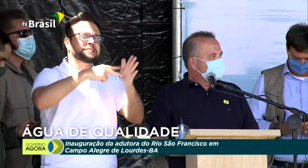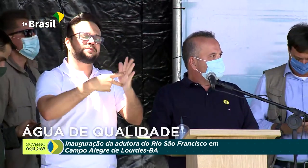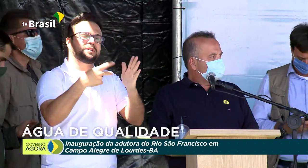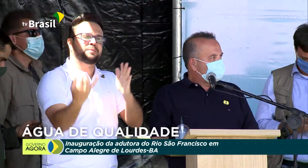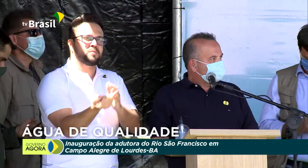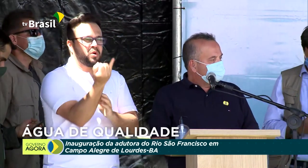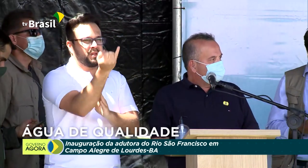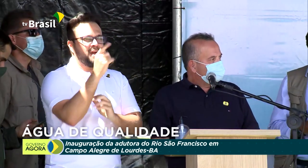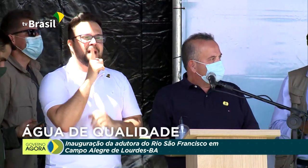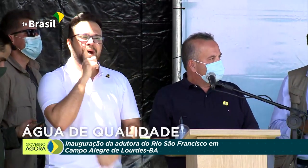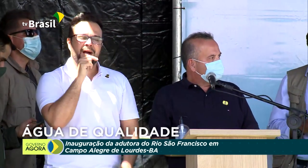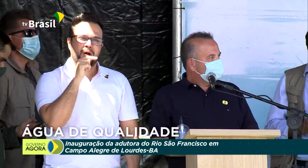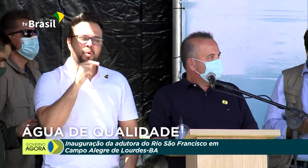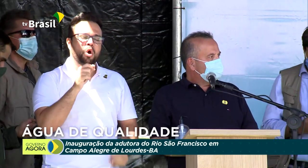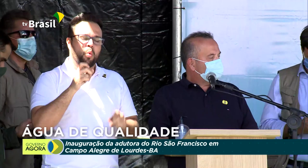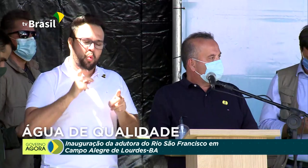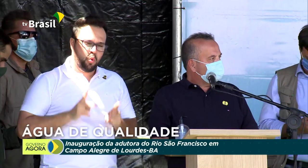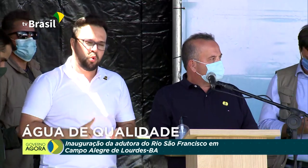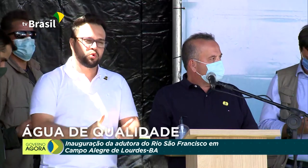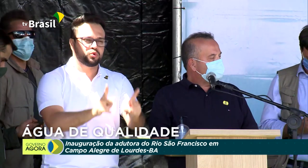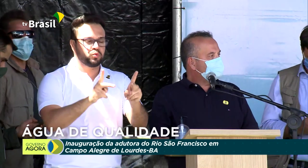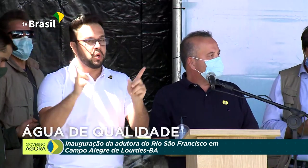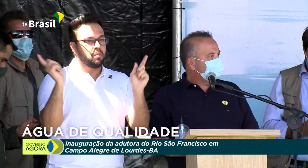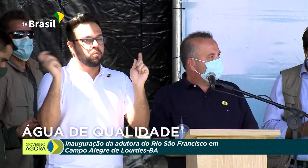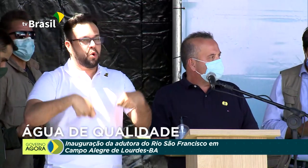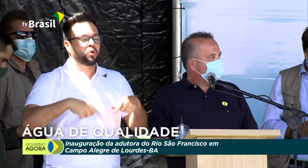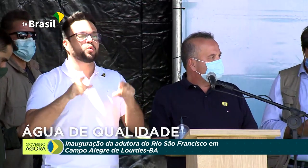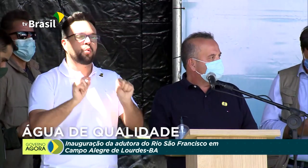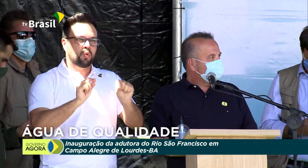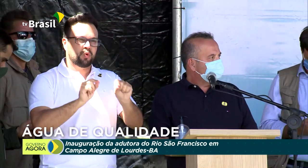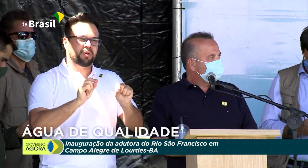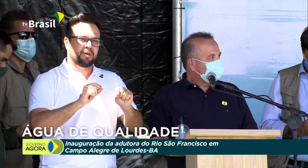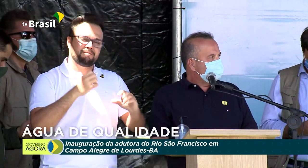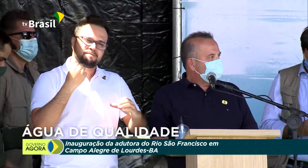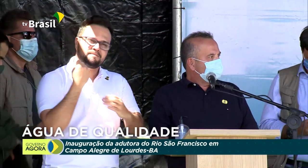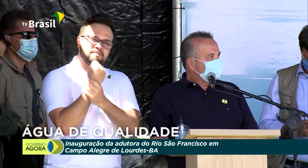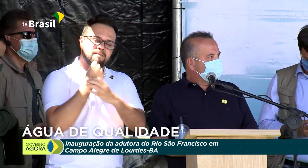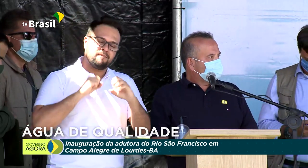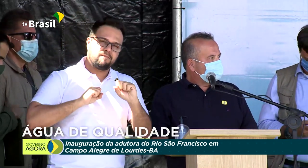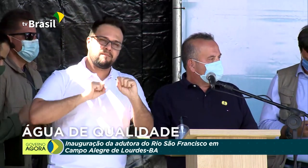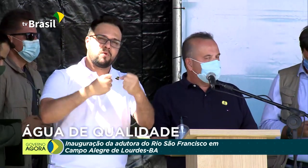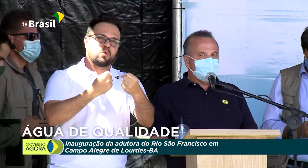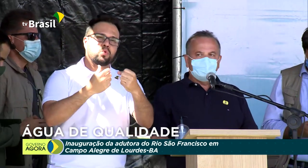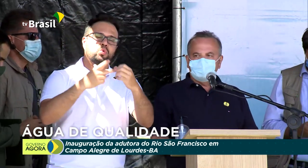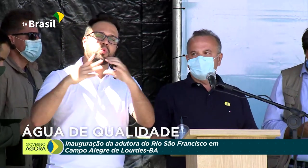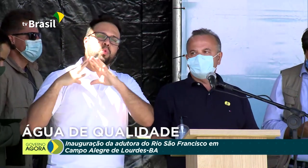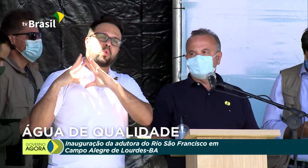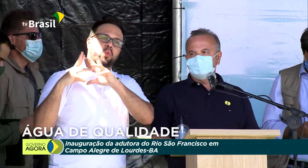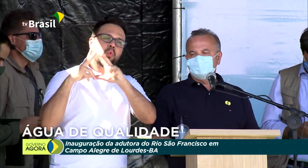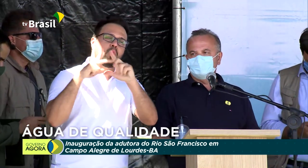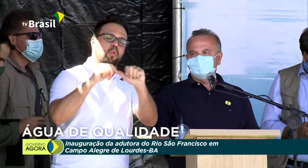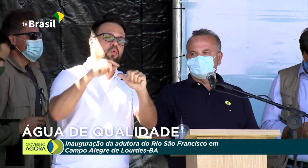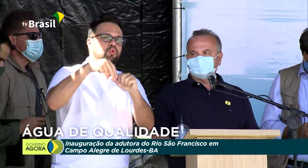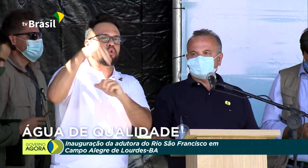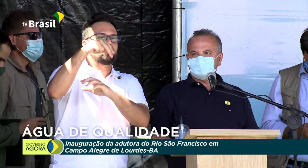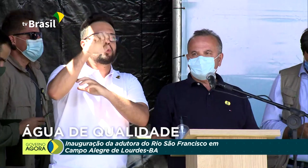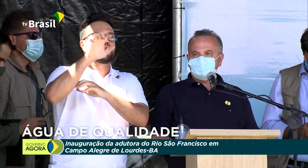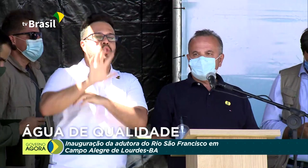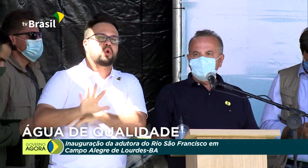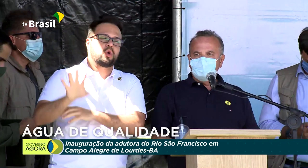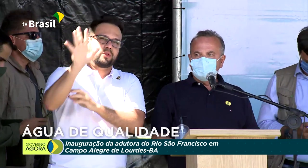continue e possa irrigar todo o nordeste brasileiro.